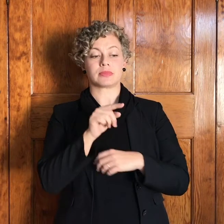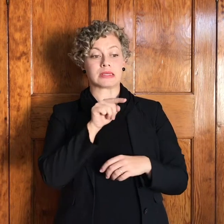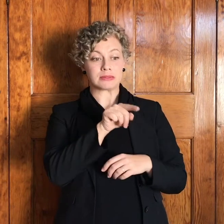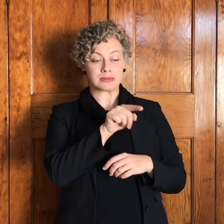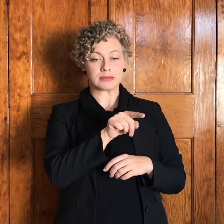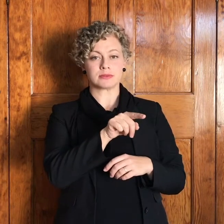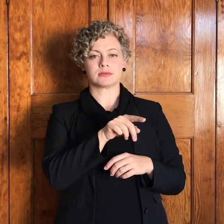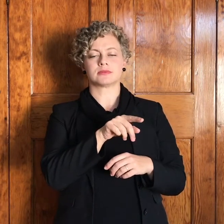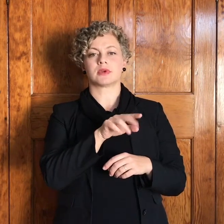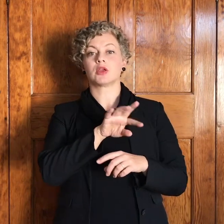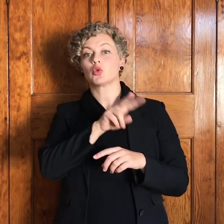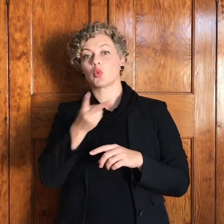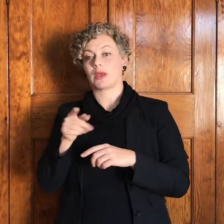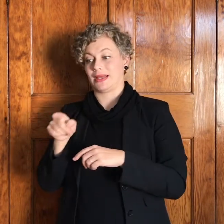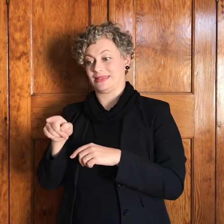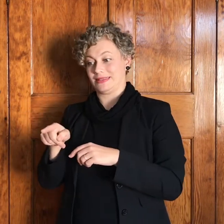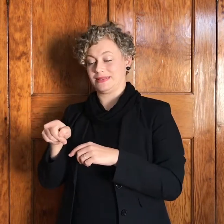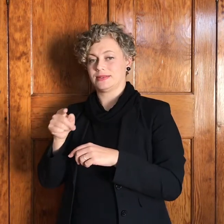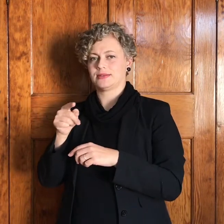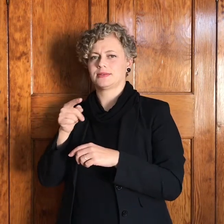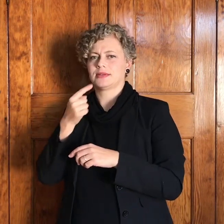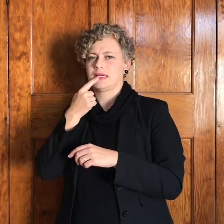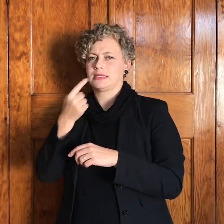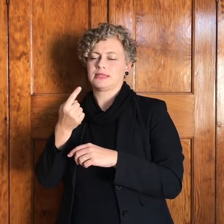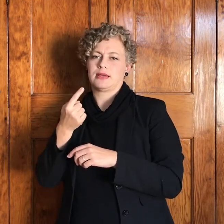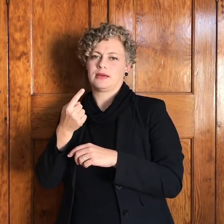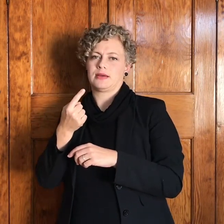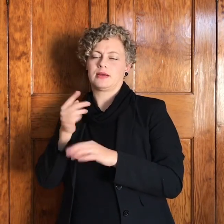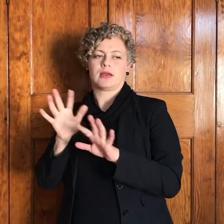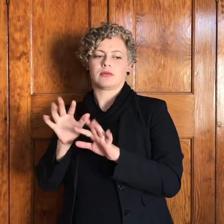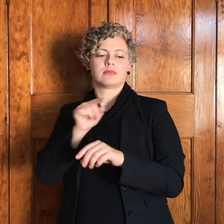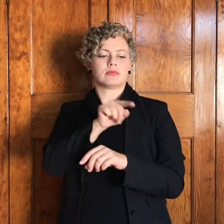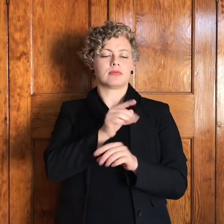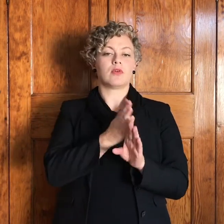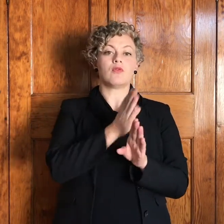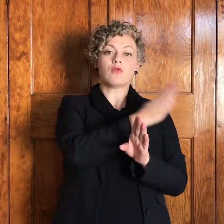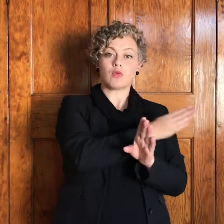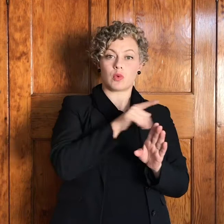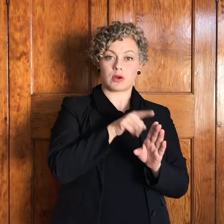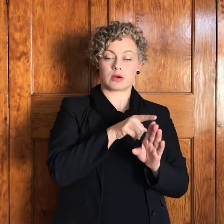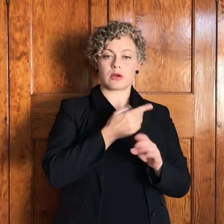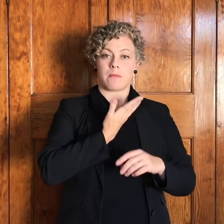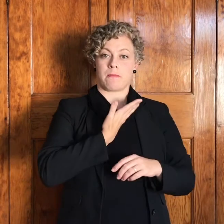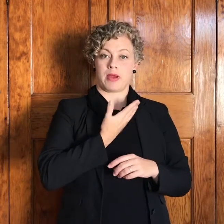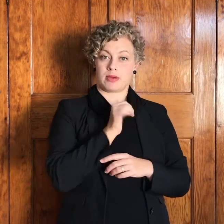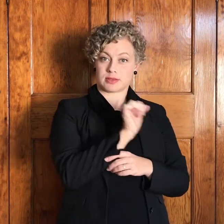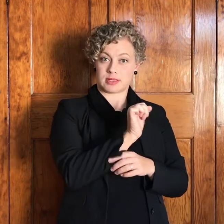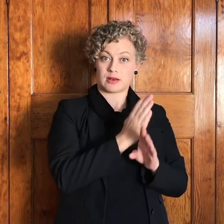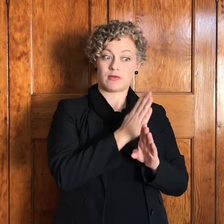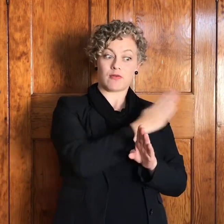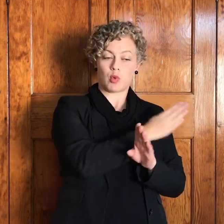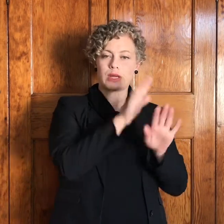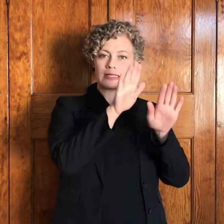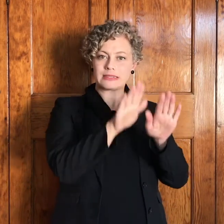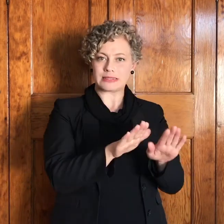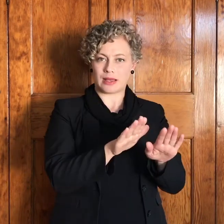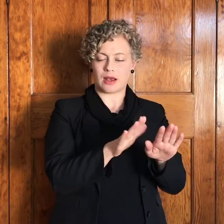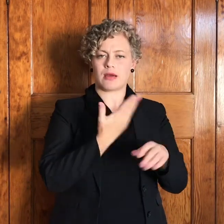want die man net voordat het sy pa wat blind was toe hy om wil sê en gesê wie is jy? Wat is jou